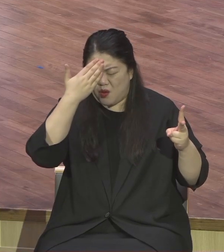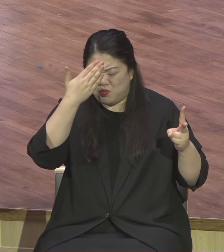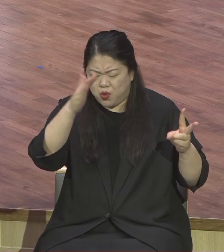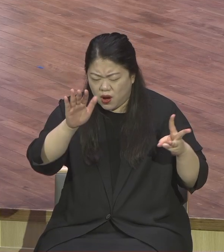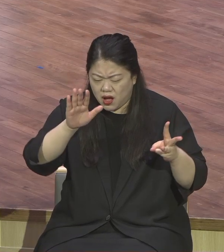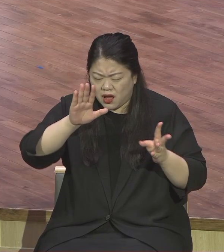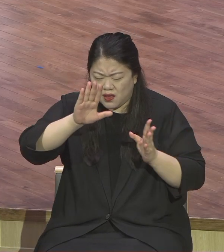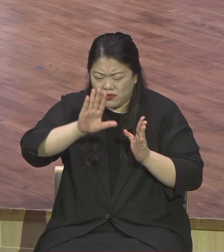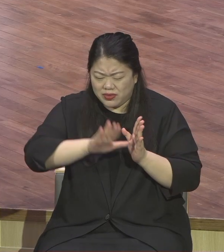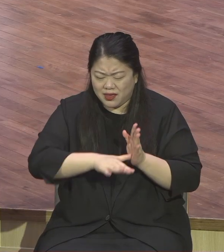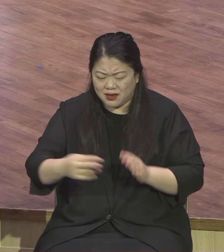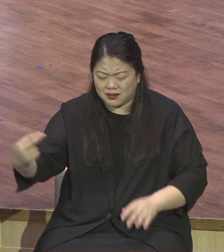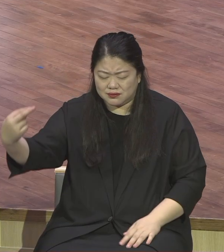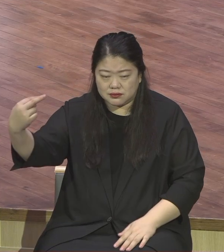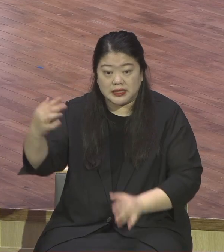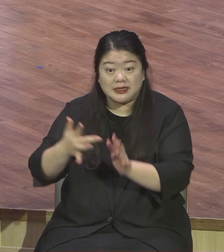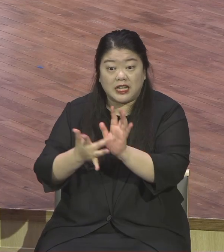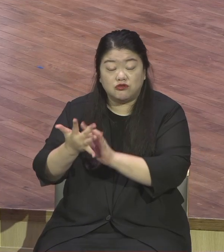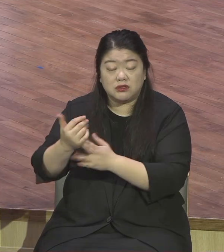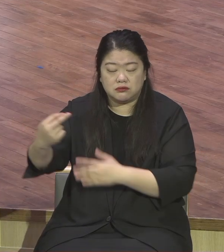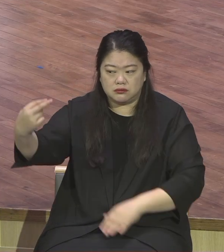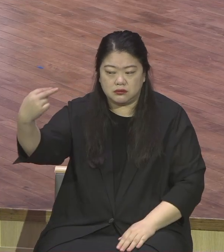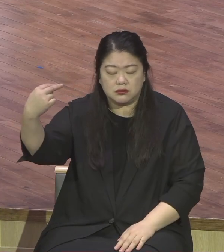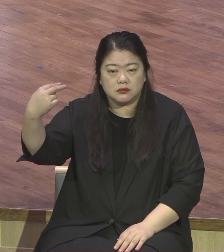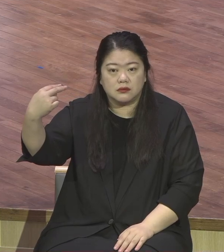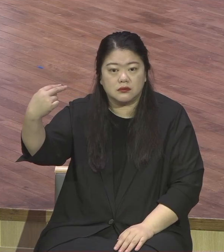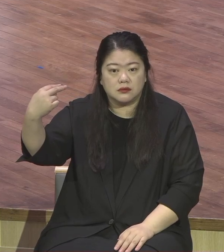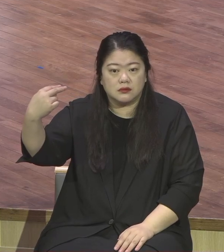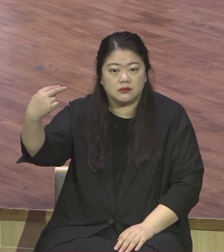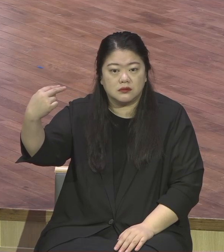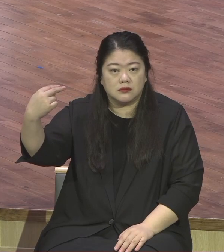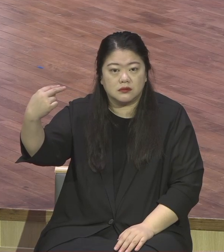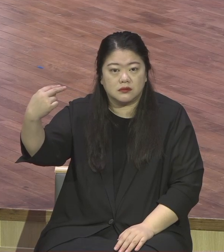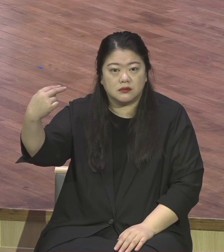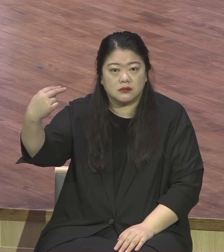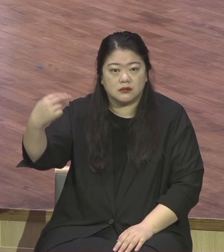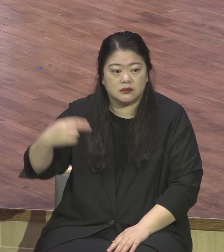놀랬겠어요 그러니까 내가 보니까 충분한 10분 거리에요